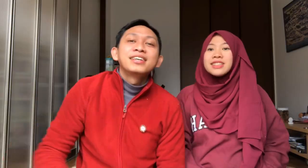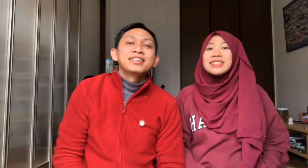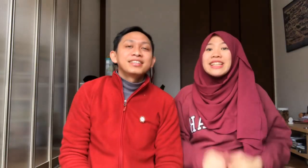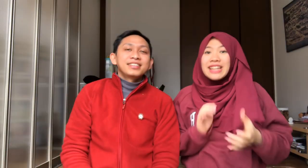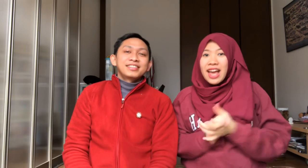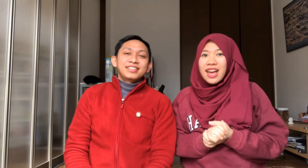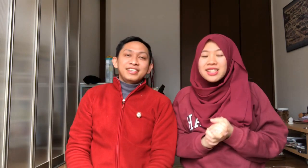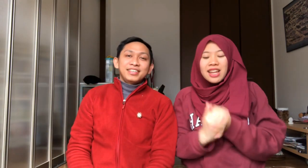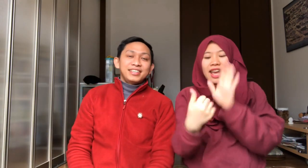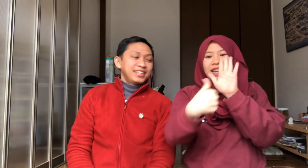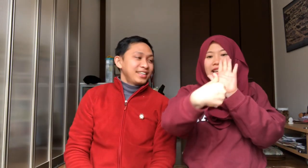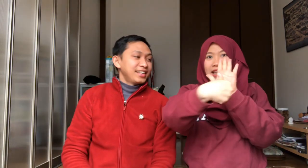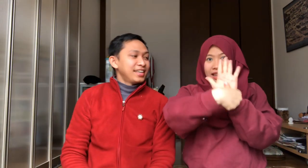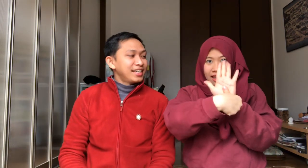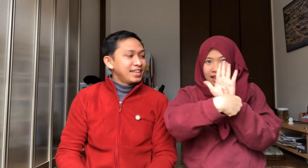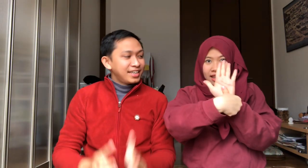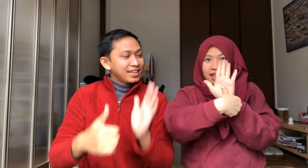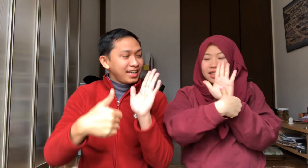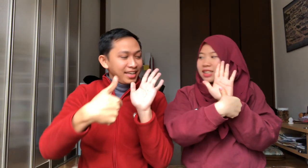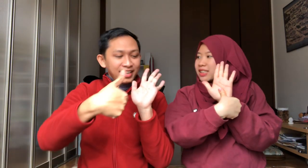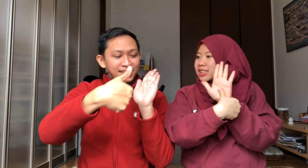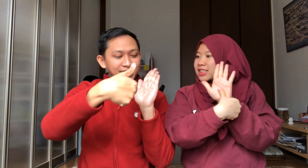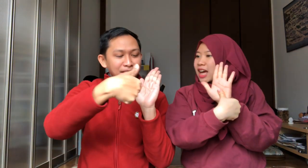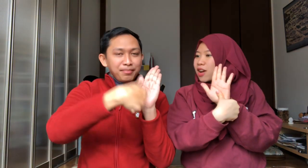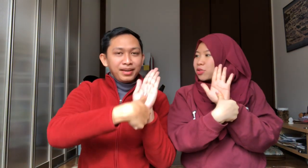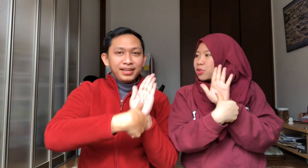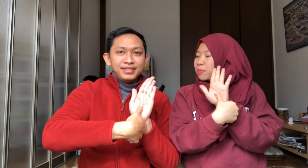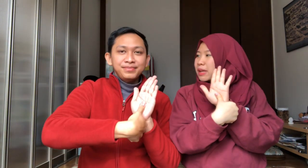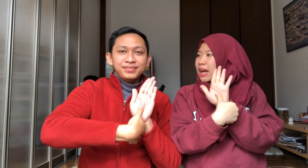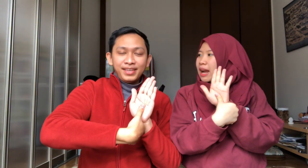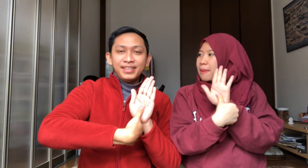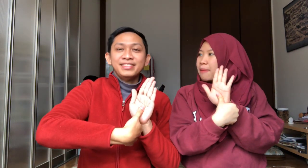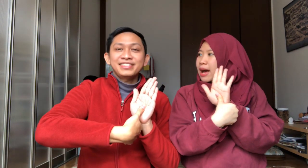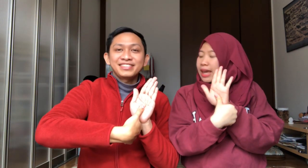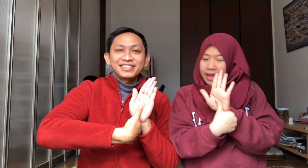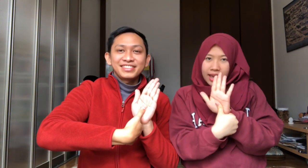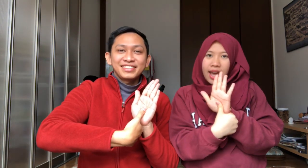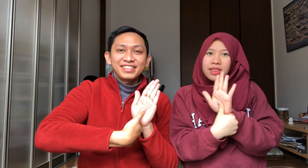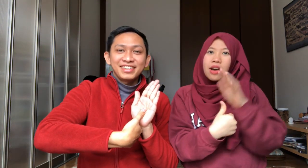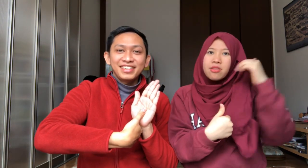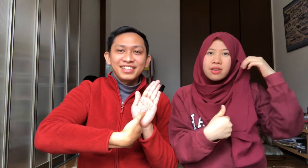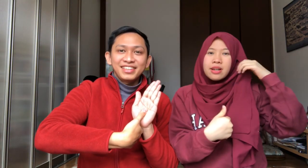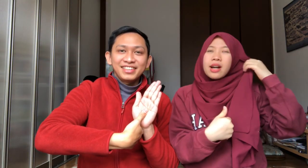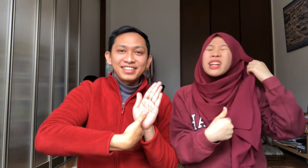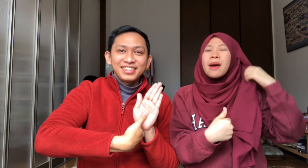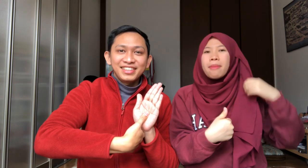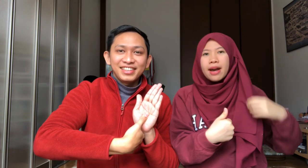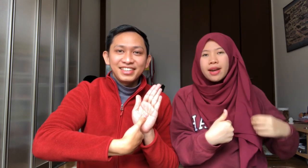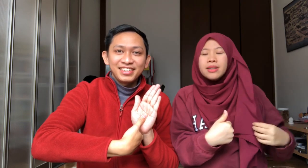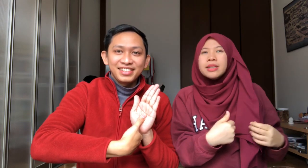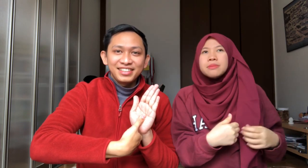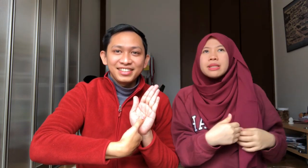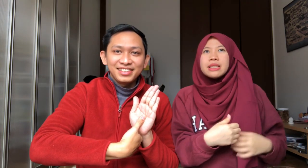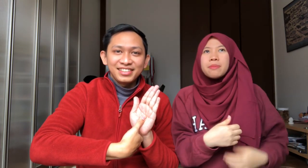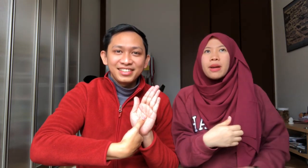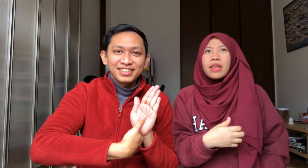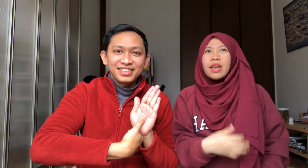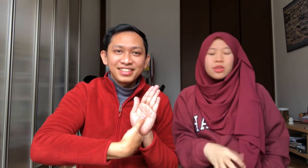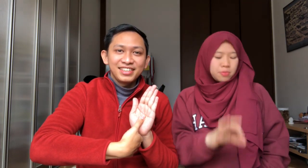Nah Selain ini Oke Ini nama Cara bilang Namae Atau Nama Bahasa Jepangnya Itu